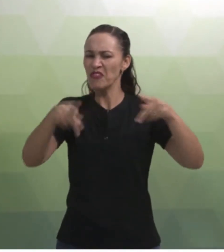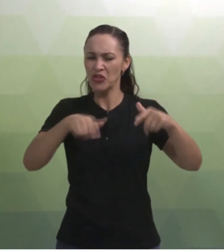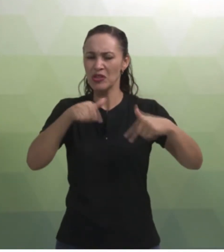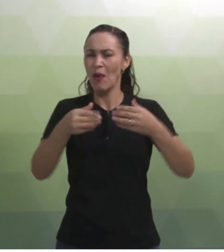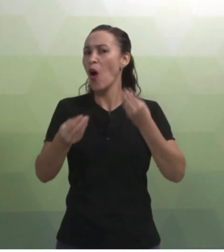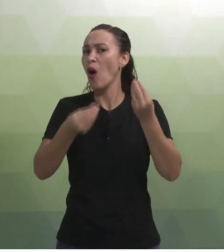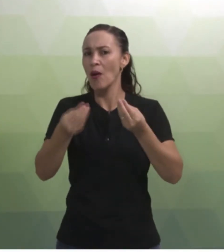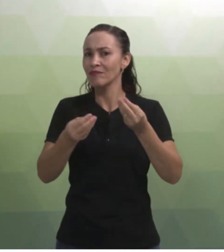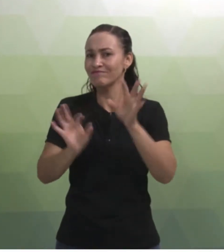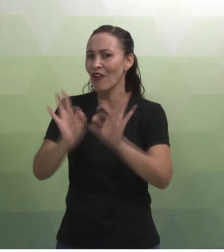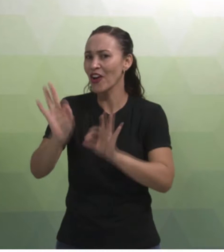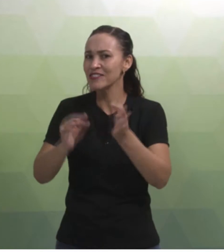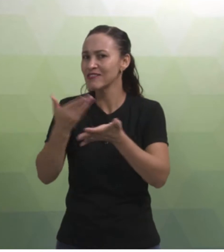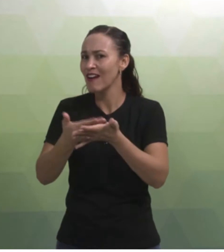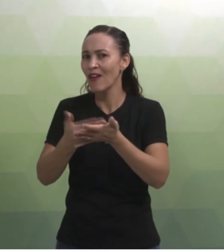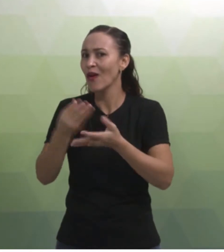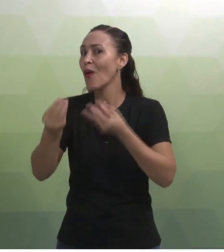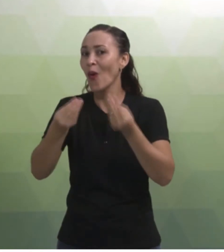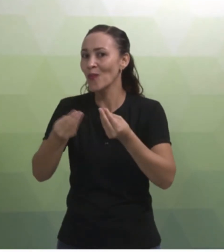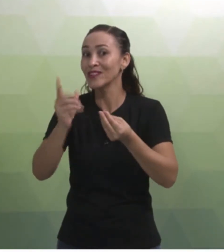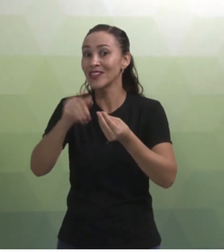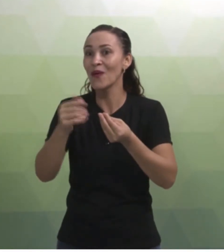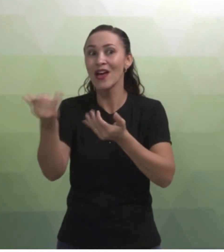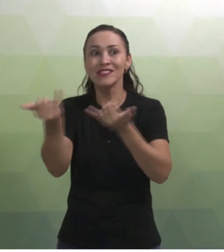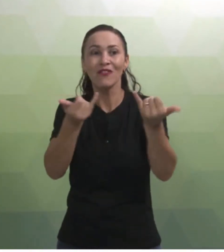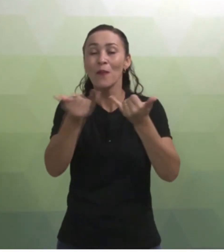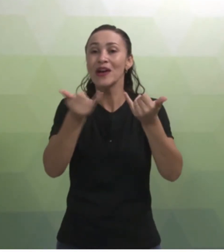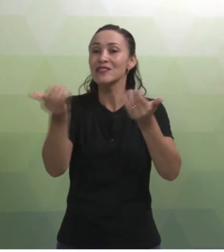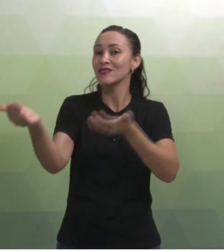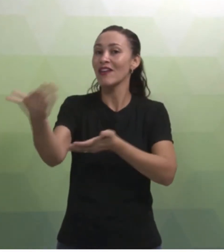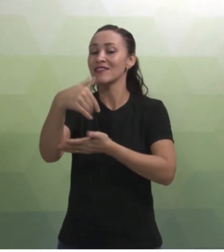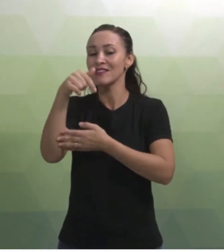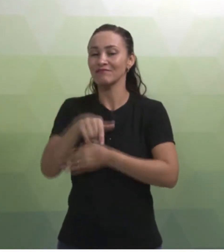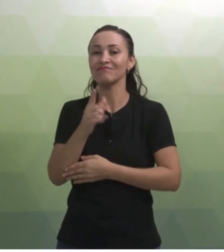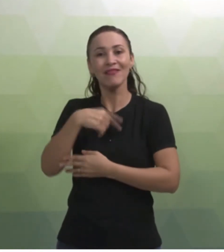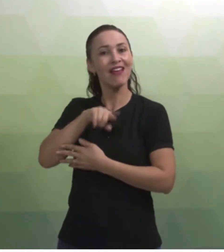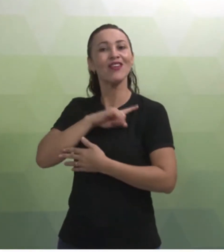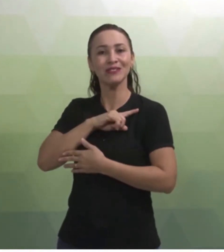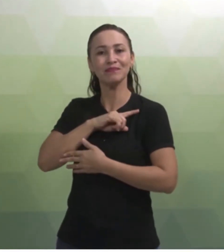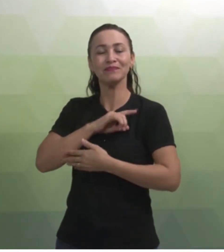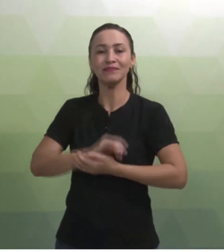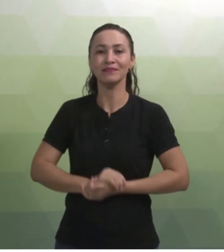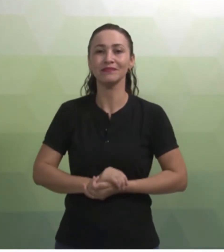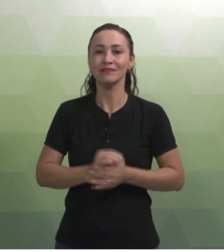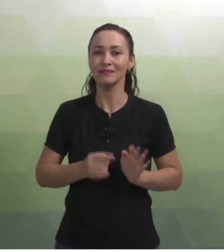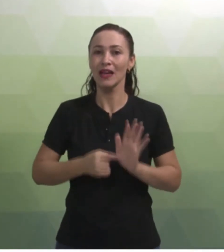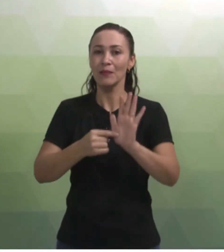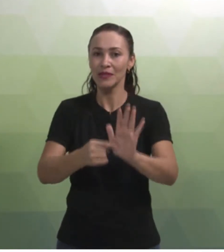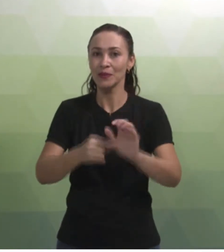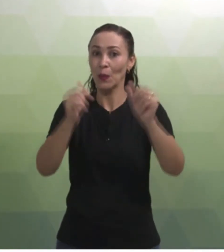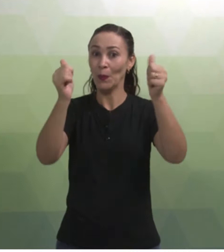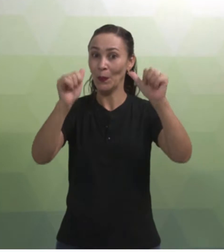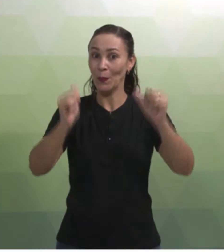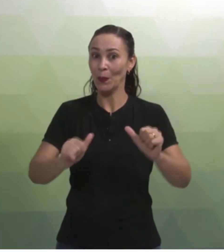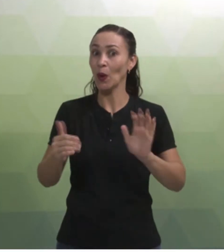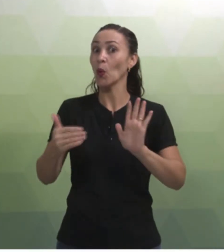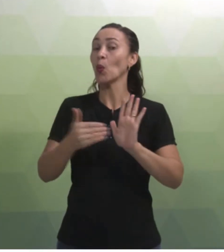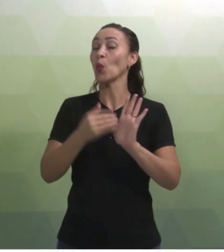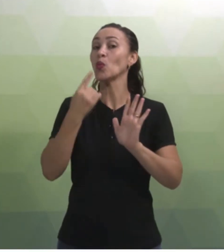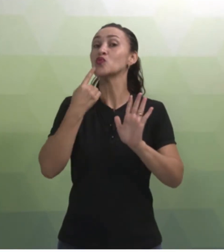elabora suas aulas. Então, é essa informação que você vai trazer para cá, para a gente. A apresentação do banner, que será no último dia, na